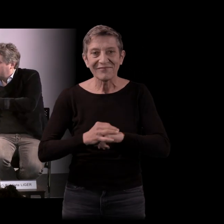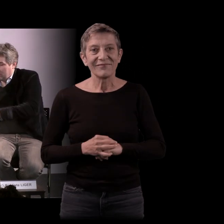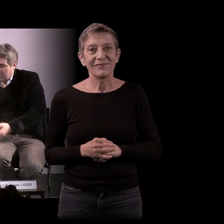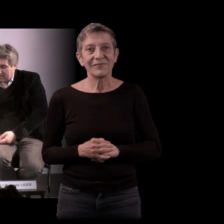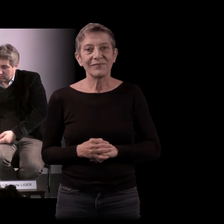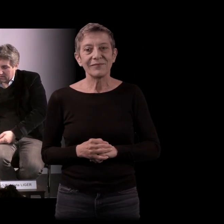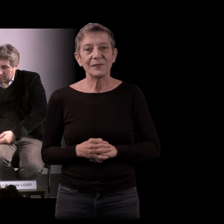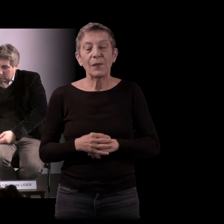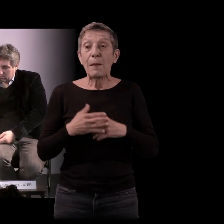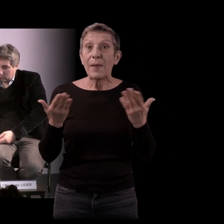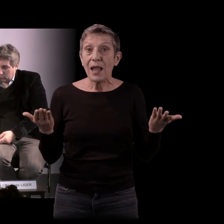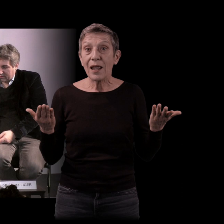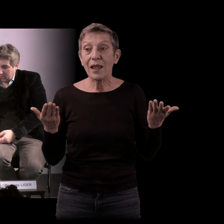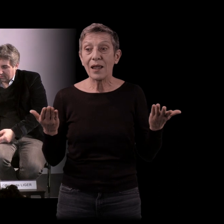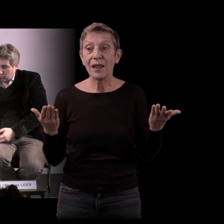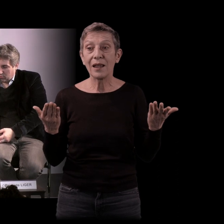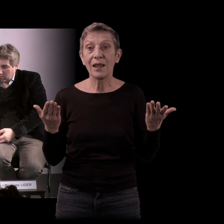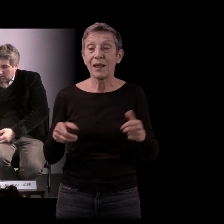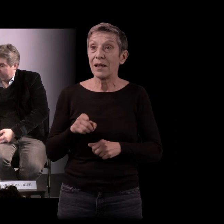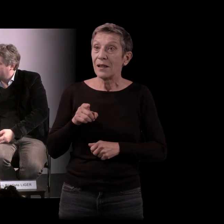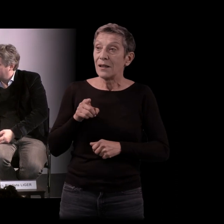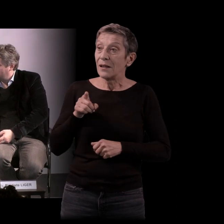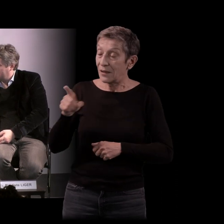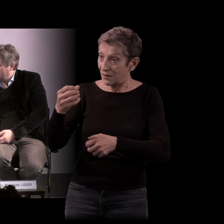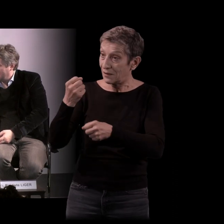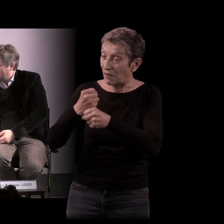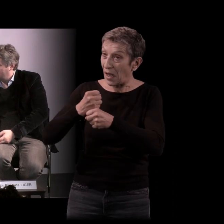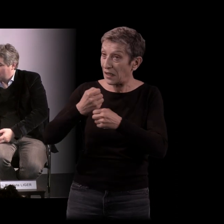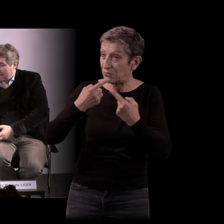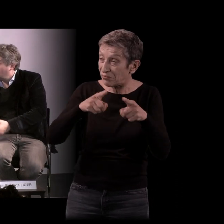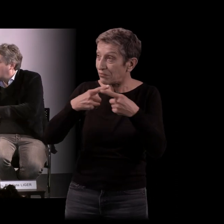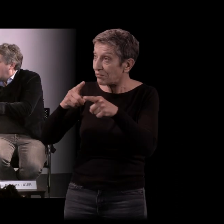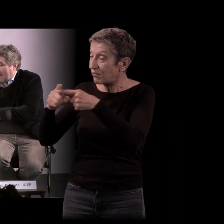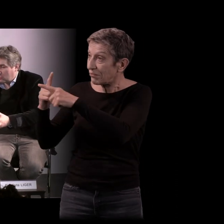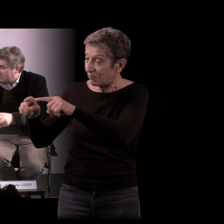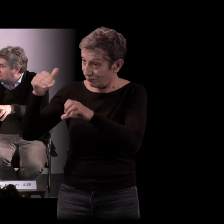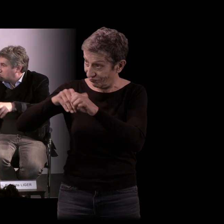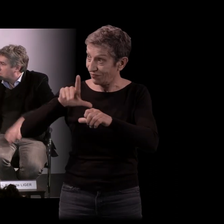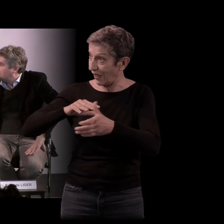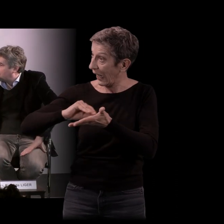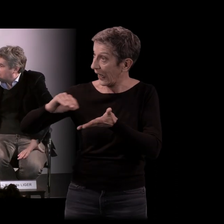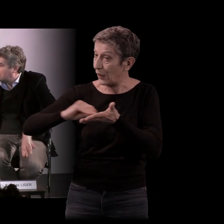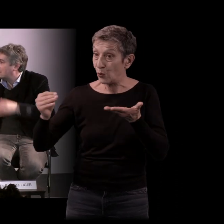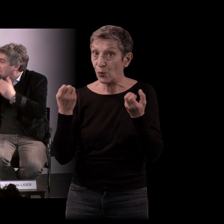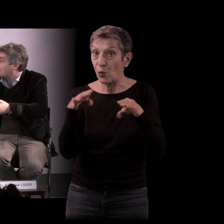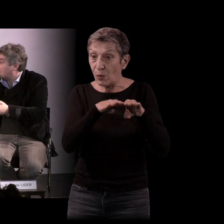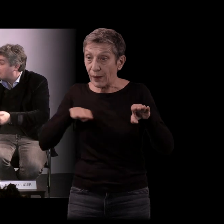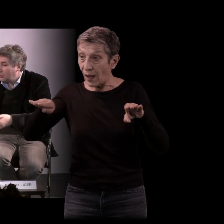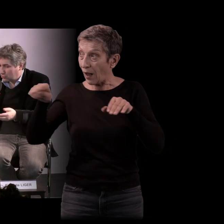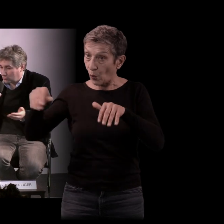multiplié tous ces boulots, est-ce que l'écriture était là malgré tout ? Est-ce qu'à côté, vous continuez d'écrire, d'écrire, que soit